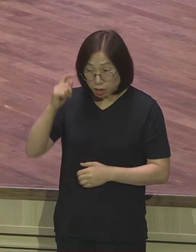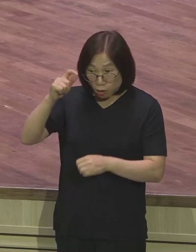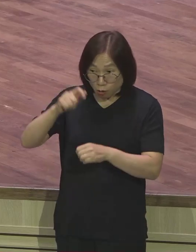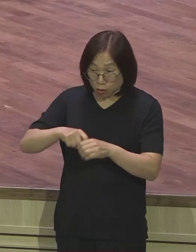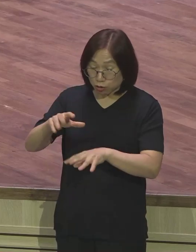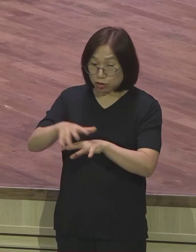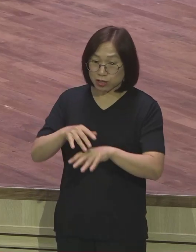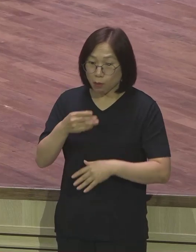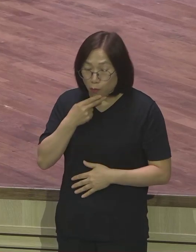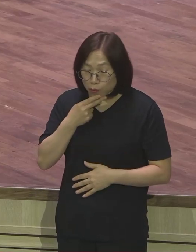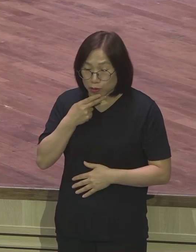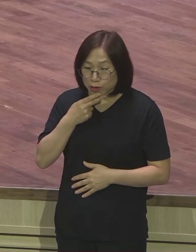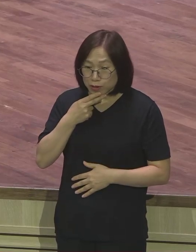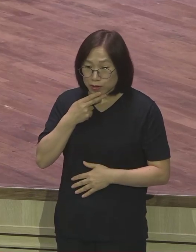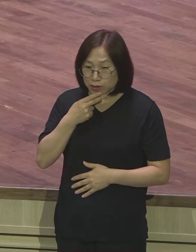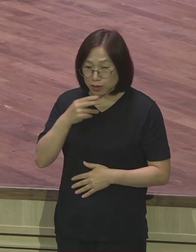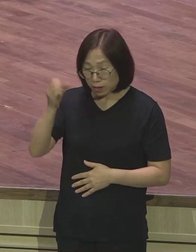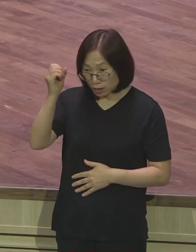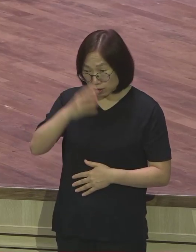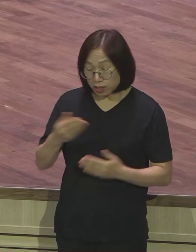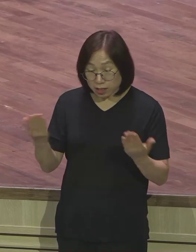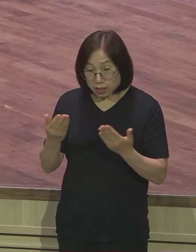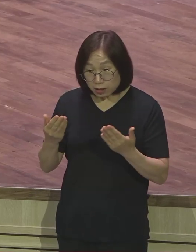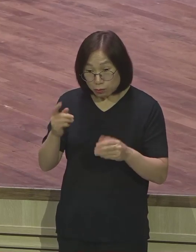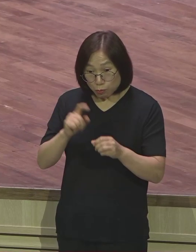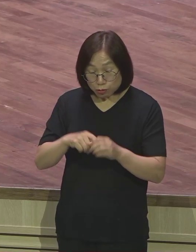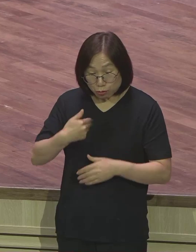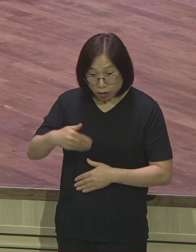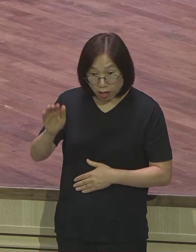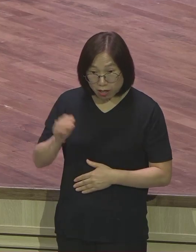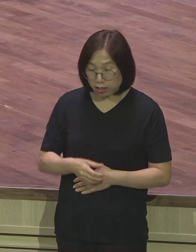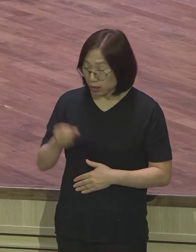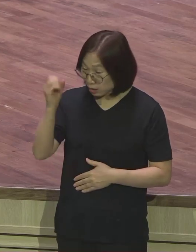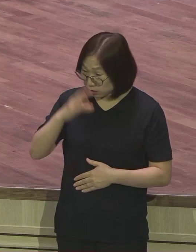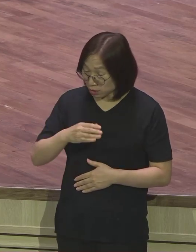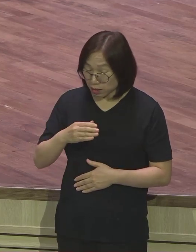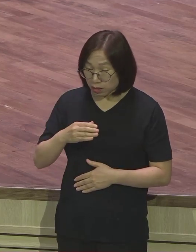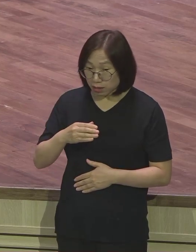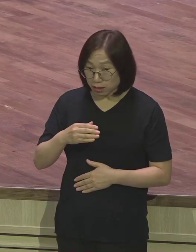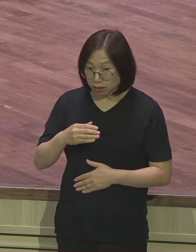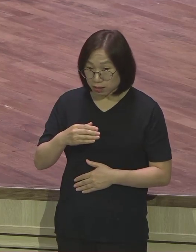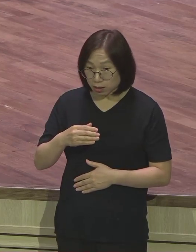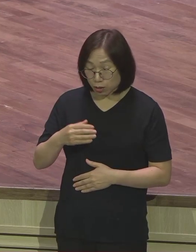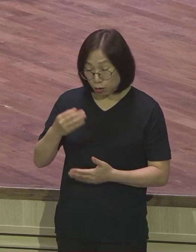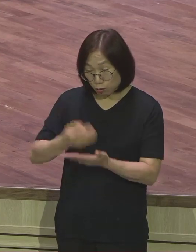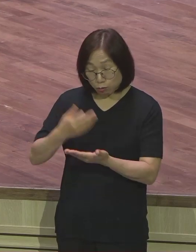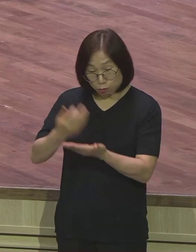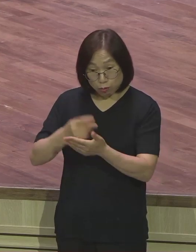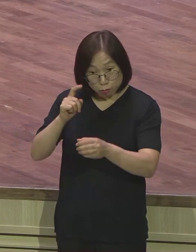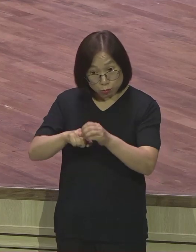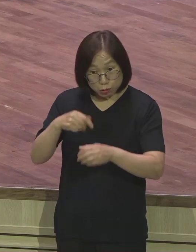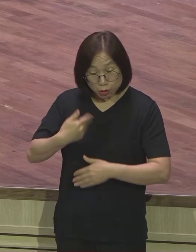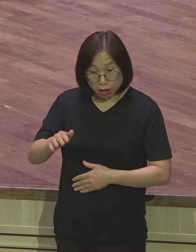그냥 일하러 그냥 출근하러 그냥 돈 벌러 그냥 사람 만나러